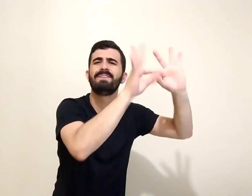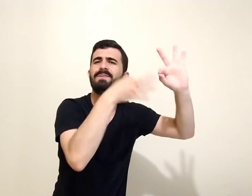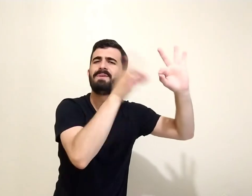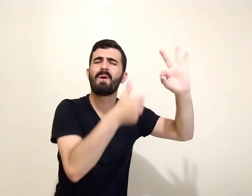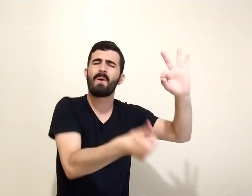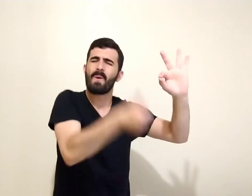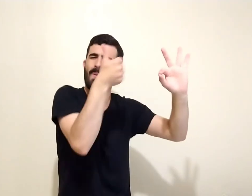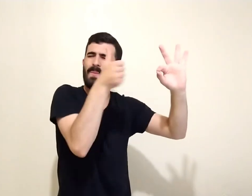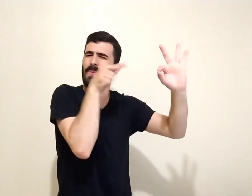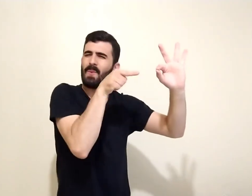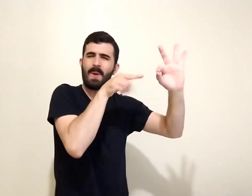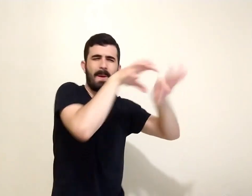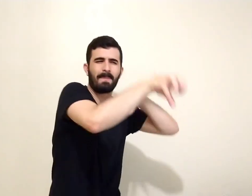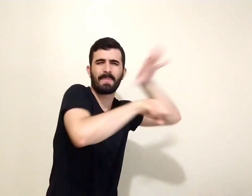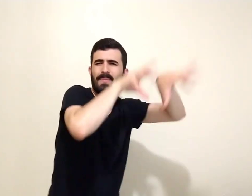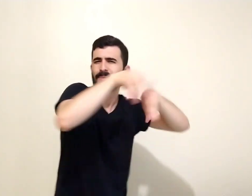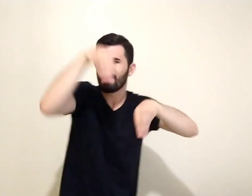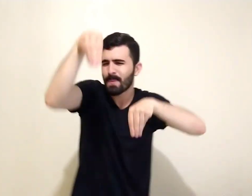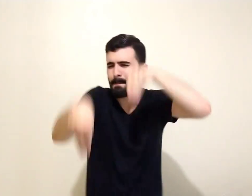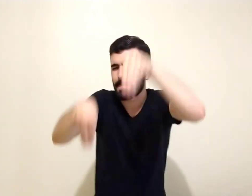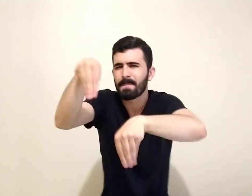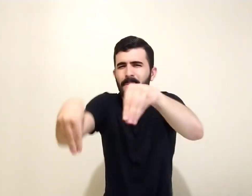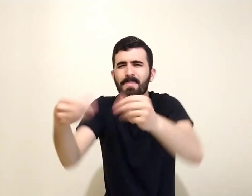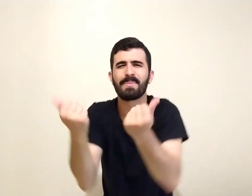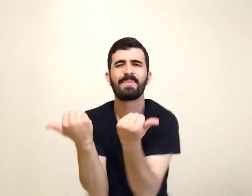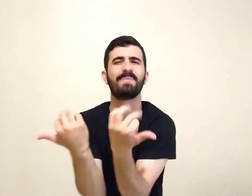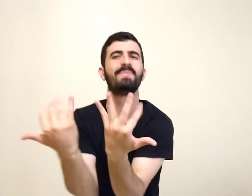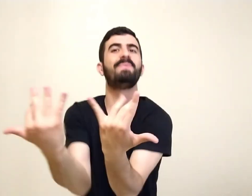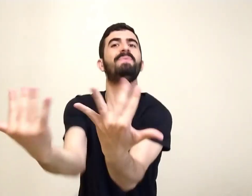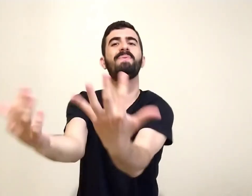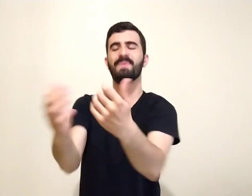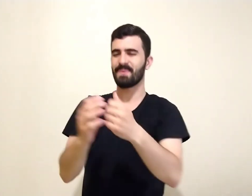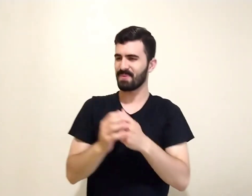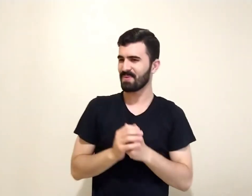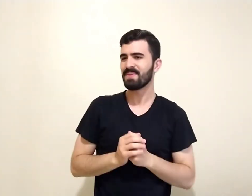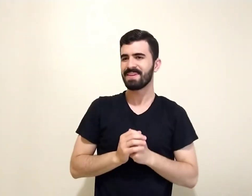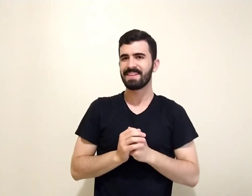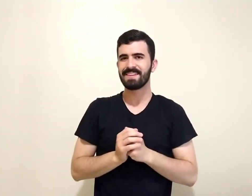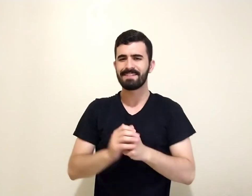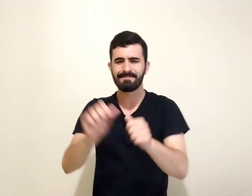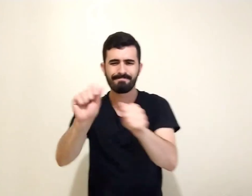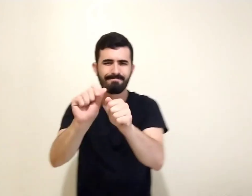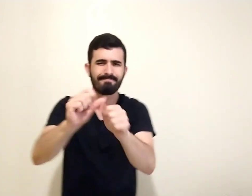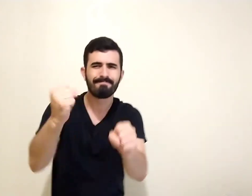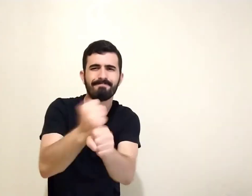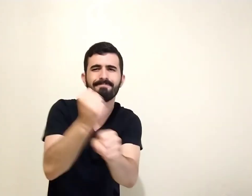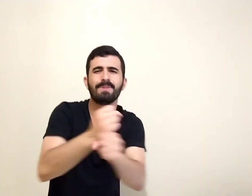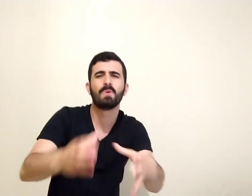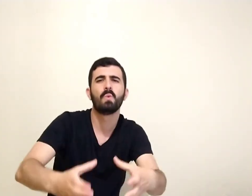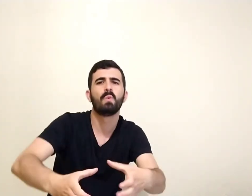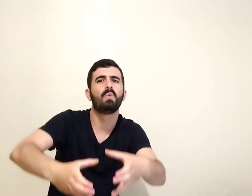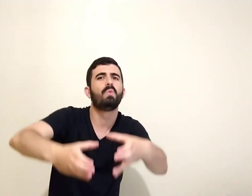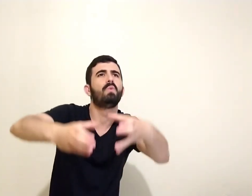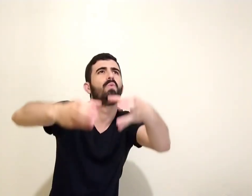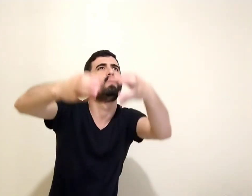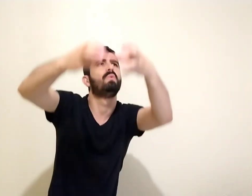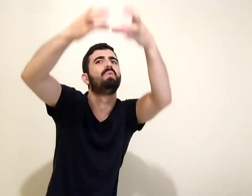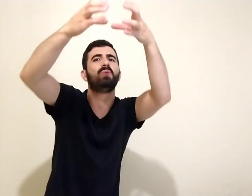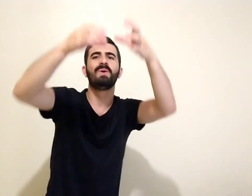plantou videiras escolhidas, edificou uma torre no meio e